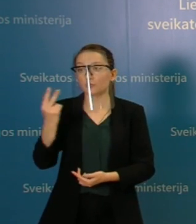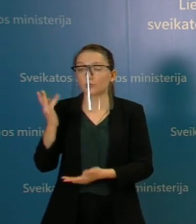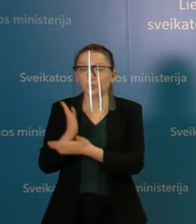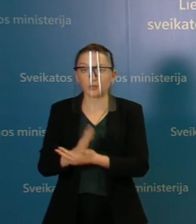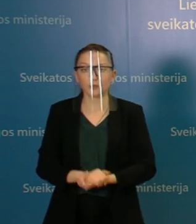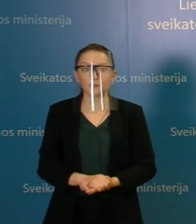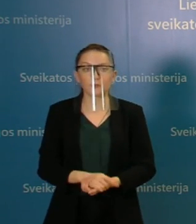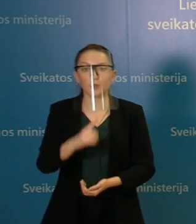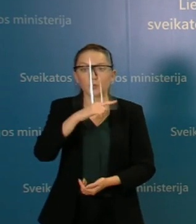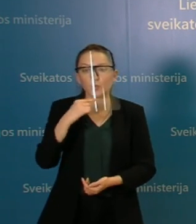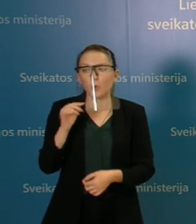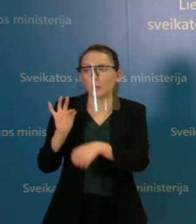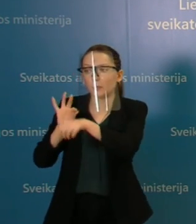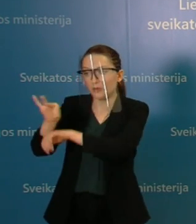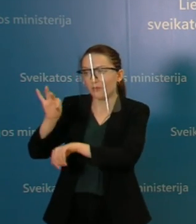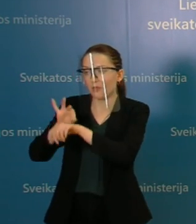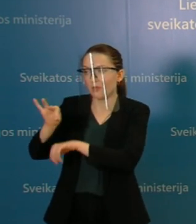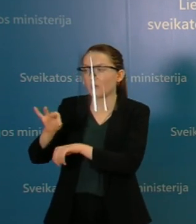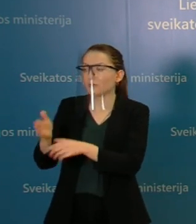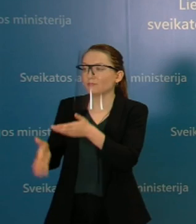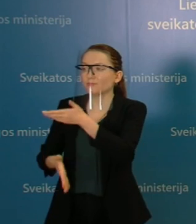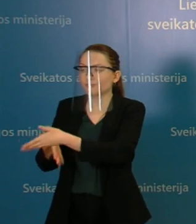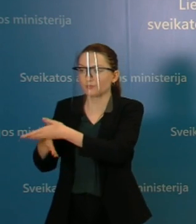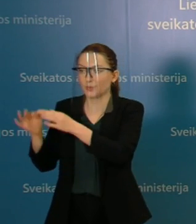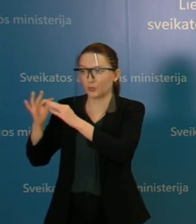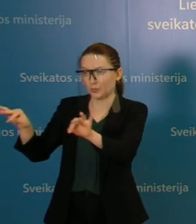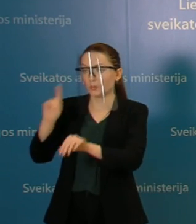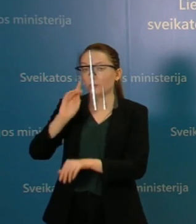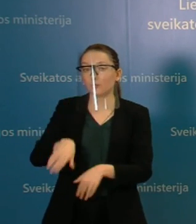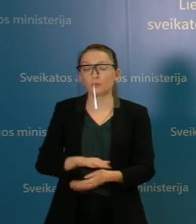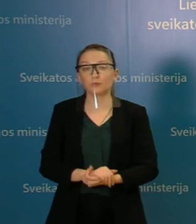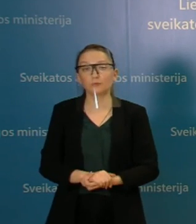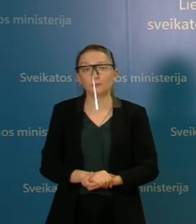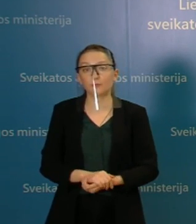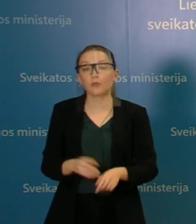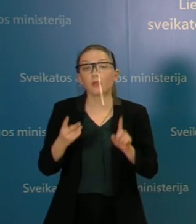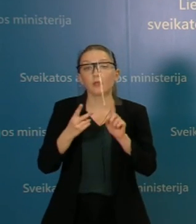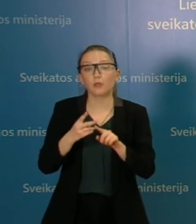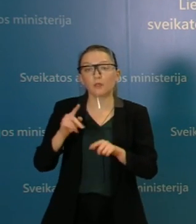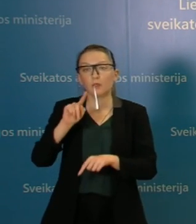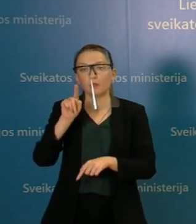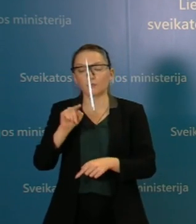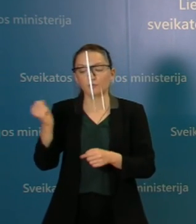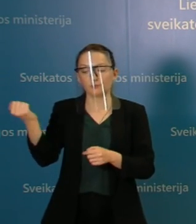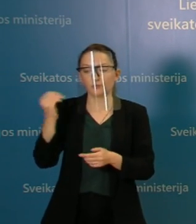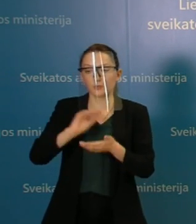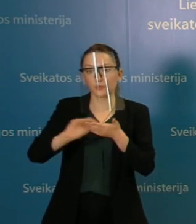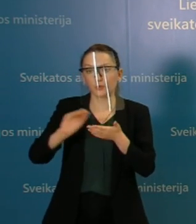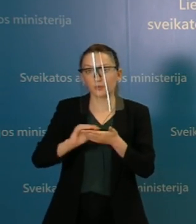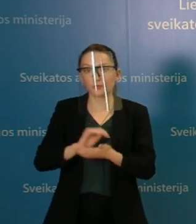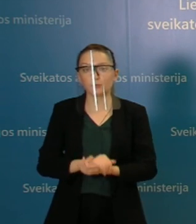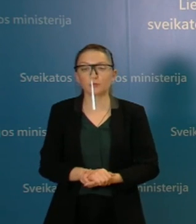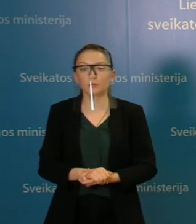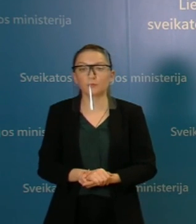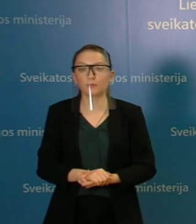bet aš tikrai daugiau per prievartą niekam į talką nebesisiulėsiu. Ir dar vienas iš raštuocius tų klausimų, čia gal